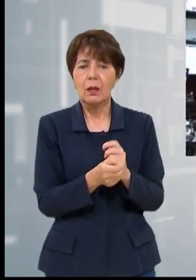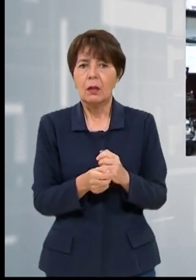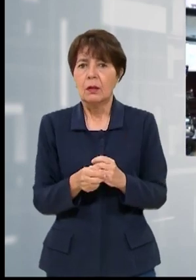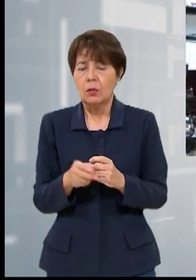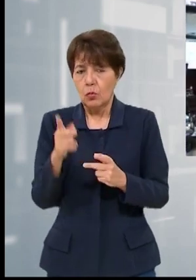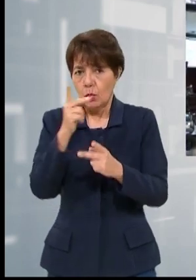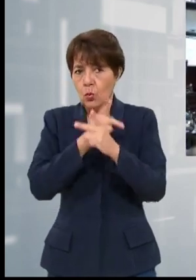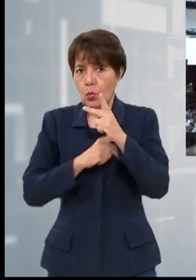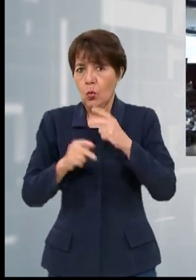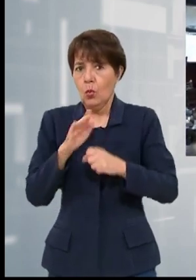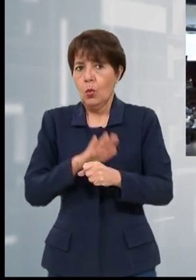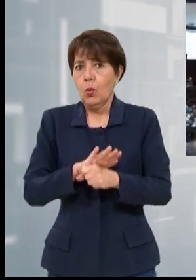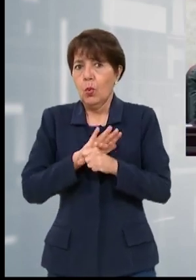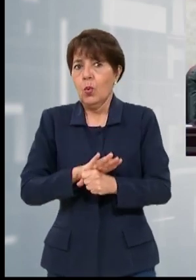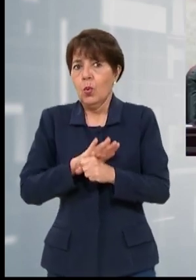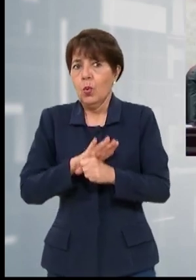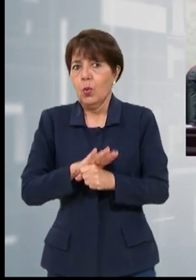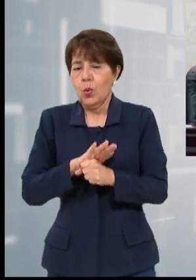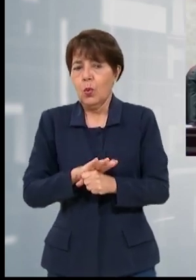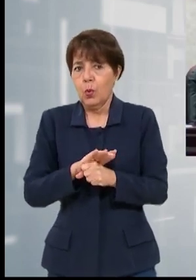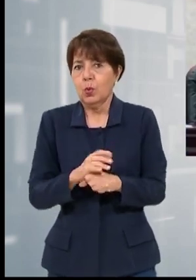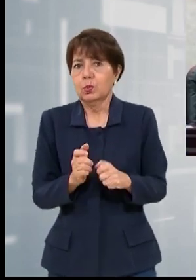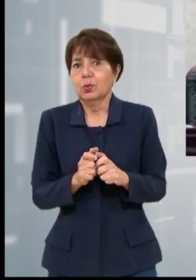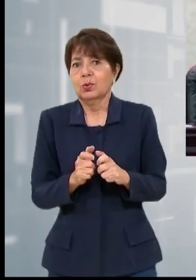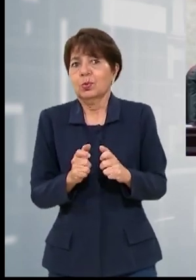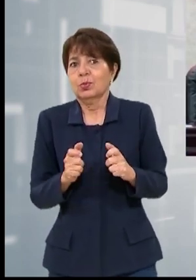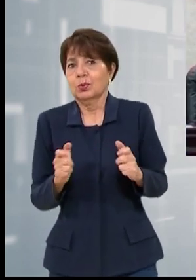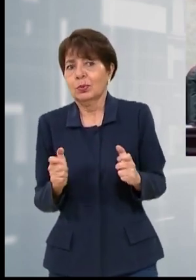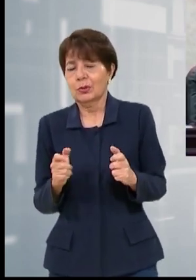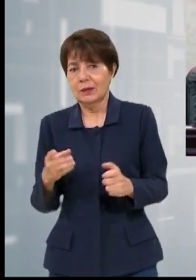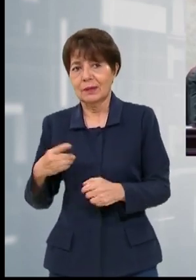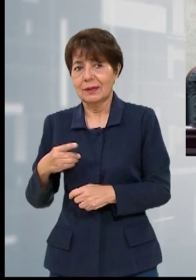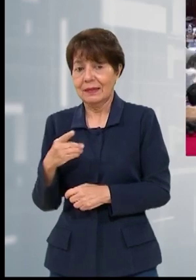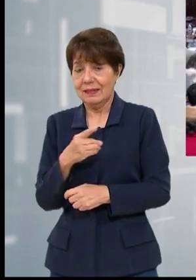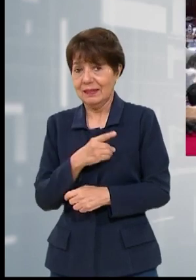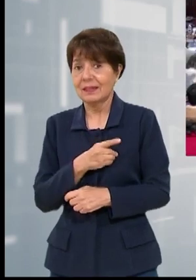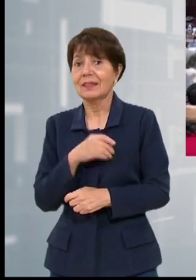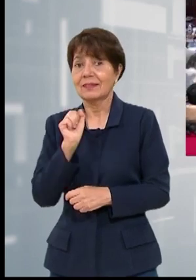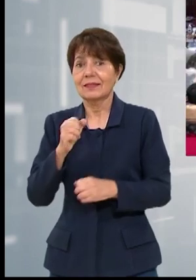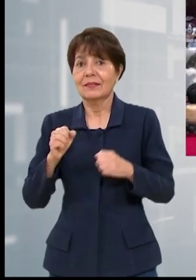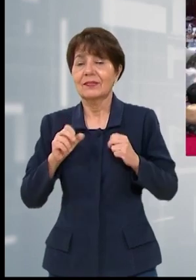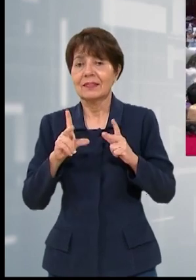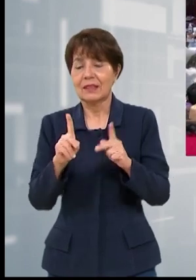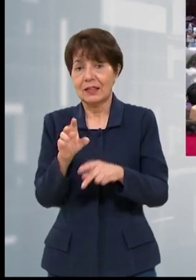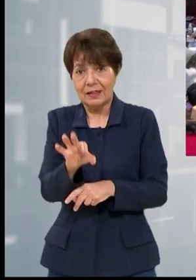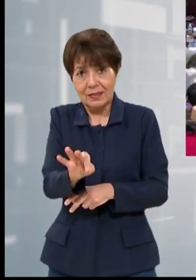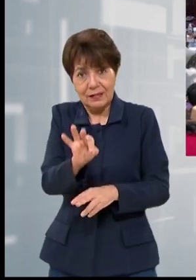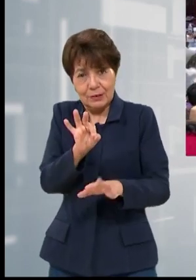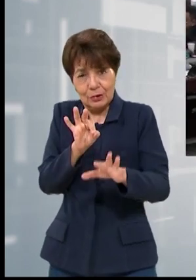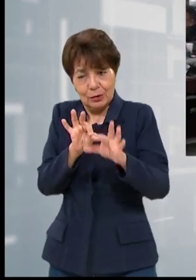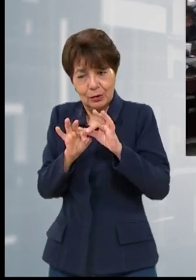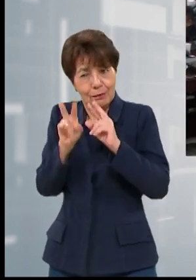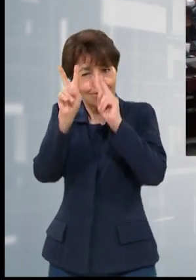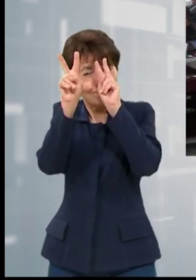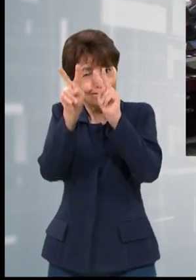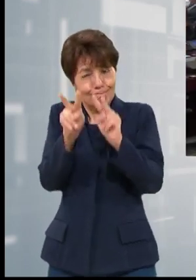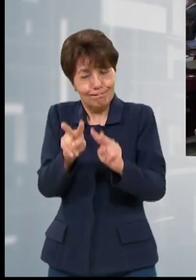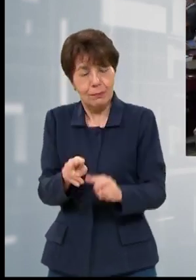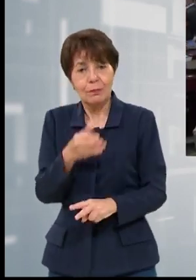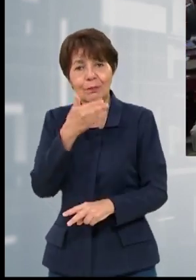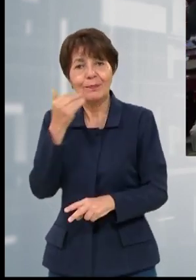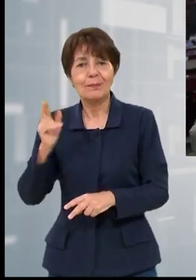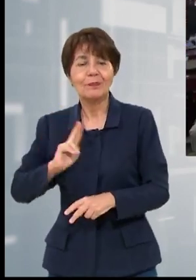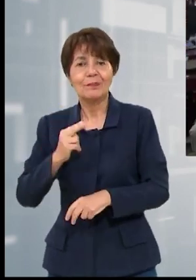mientras se acerca la fecha que concluirá este proceso de selección y los parlamentarios tendrán la oportunidad de elegir los que consideren mejor para el país.